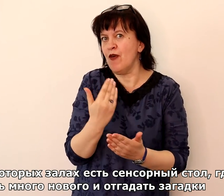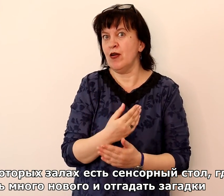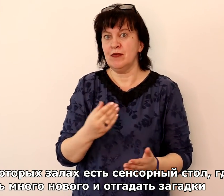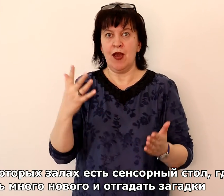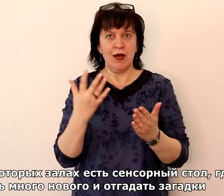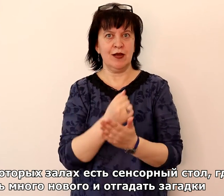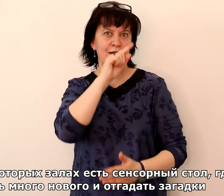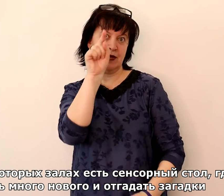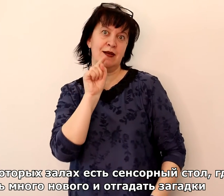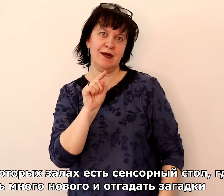отгадать загадки.